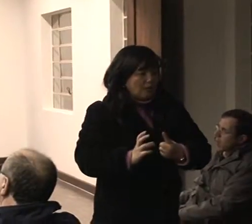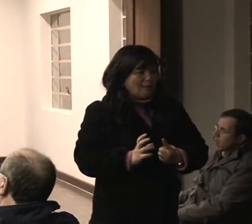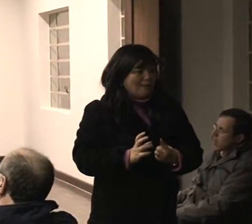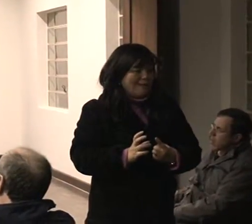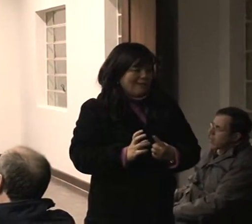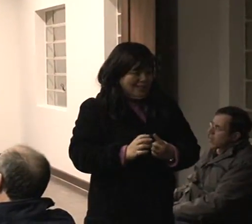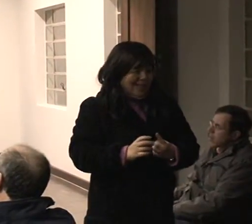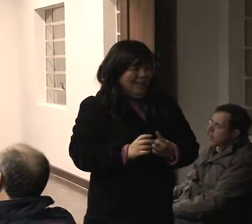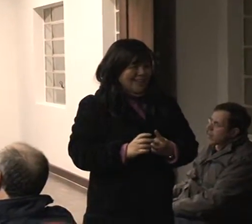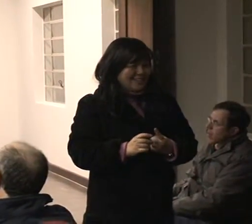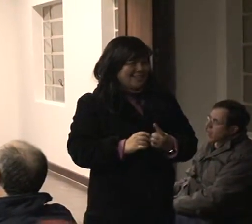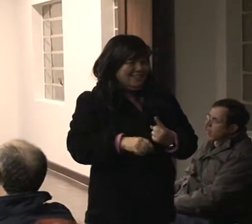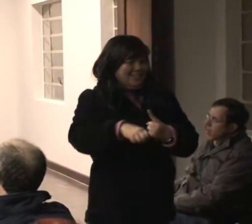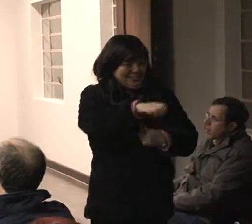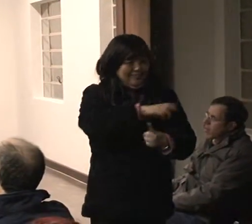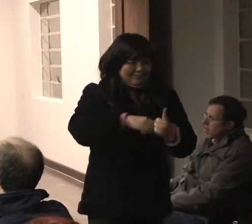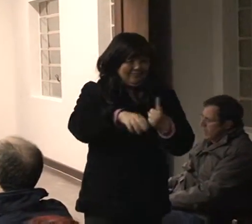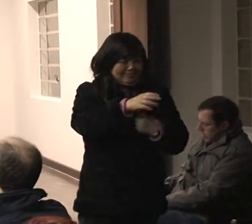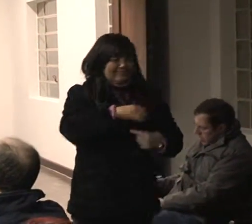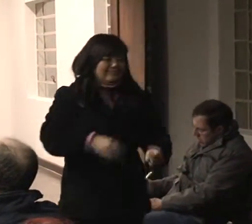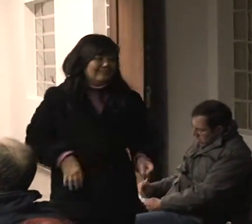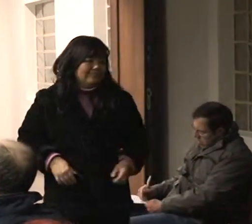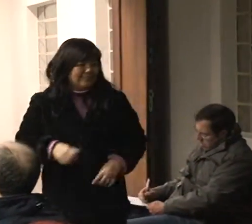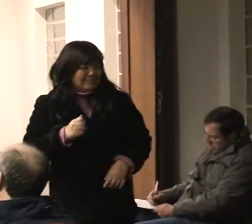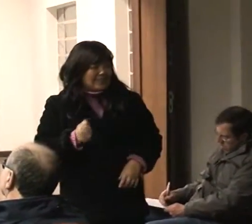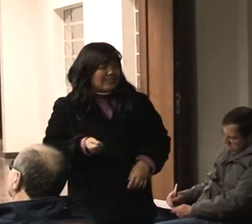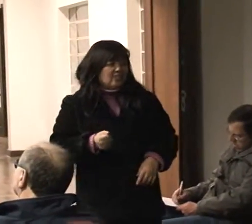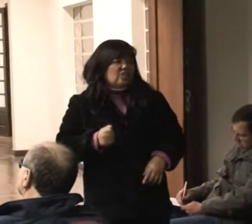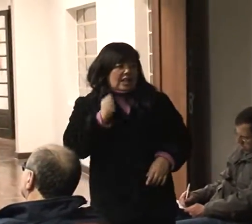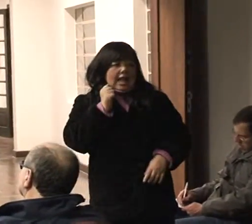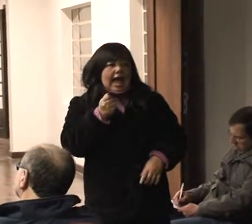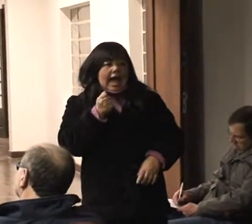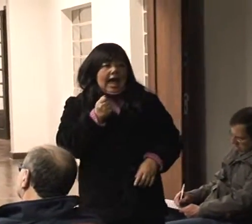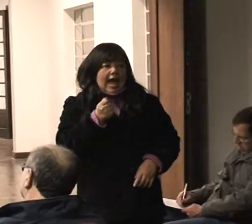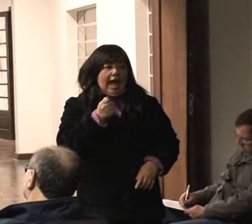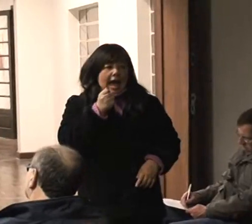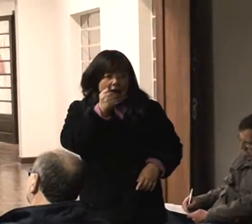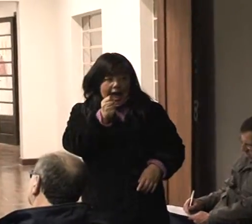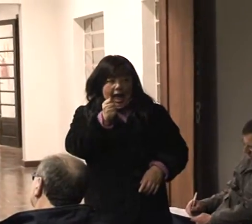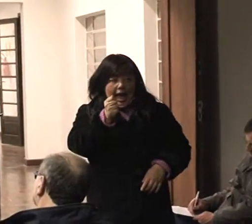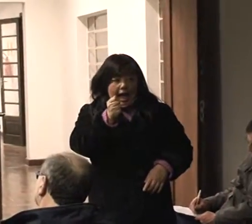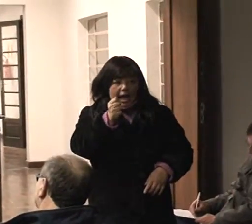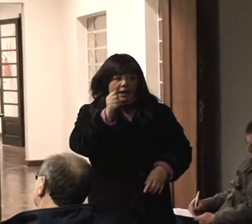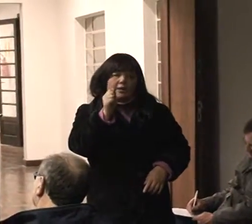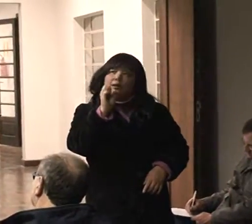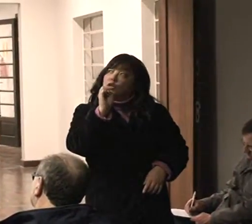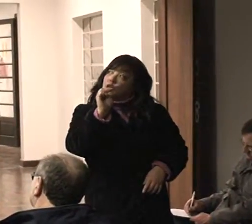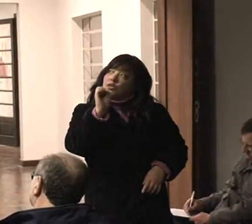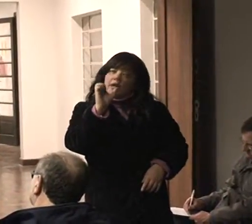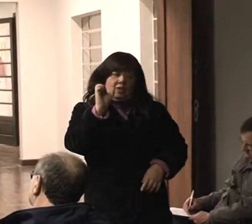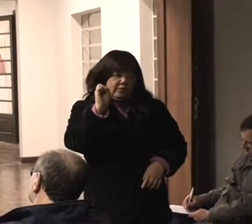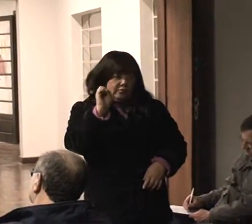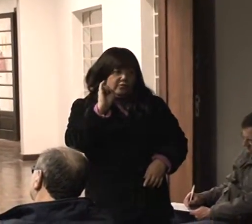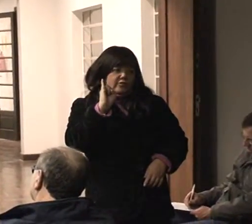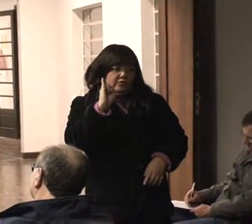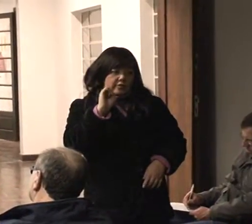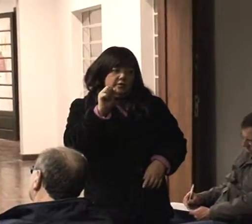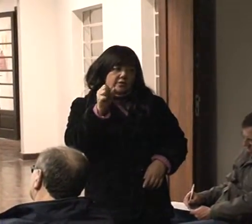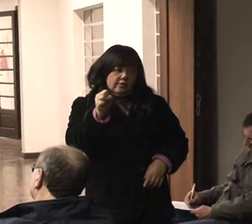ideias. São princípios, são metas. Quer dizer, são ainda no campo do abstrato, do genérico. É